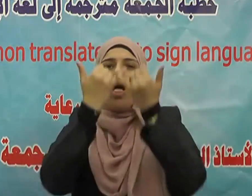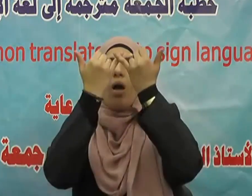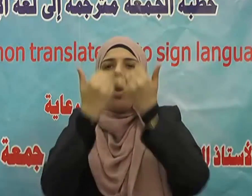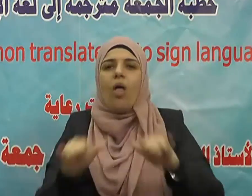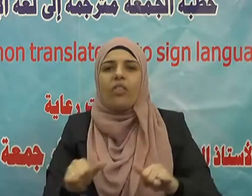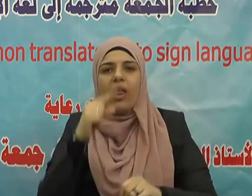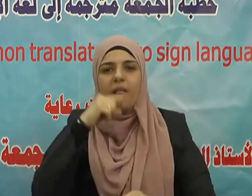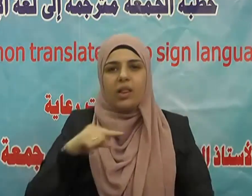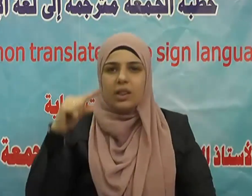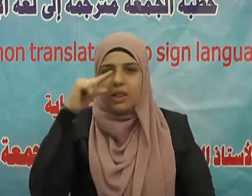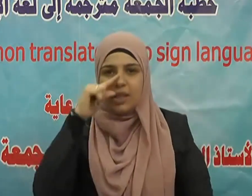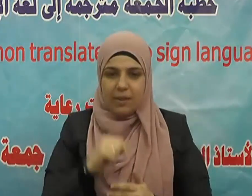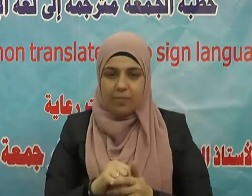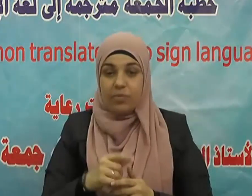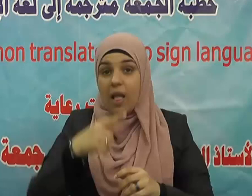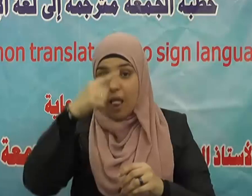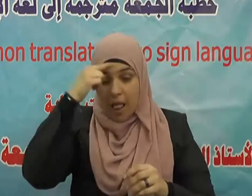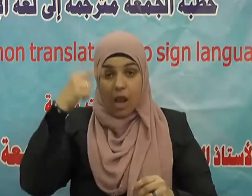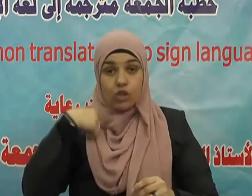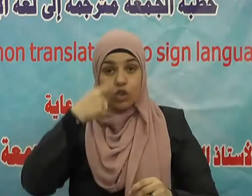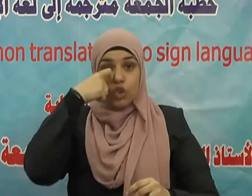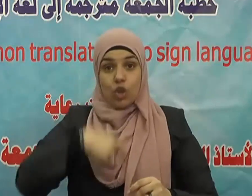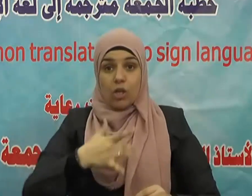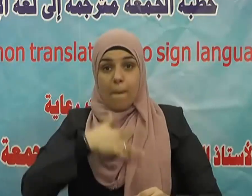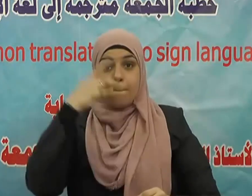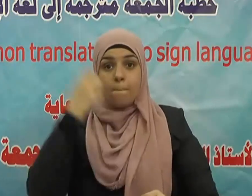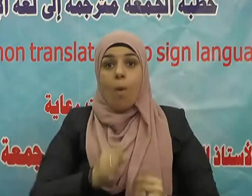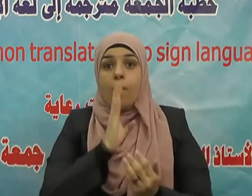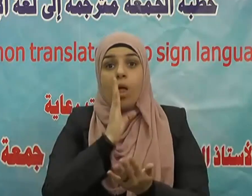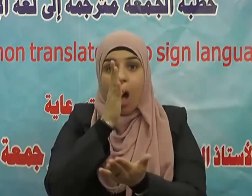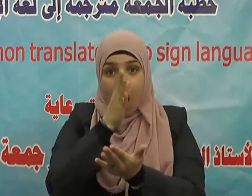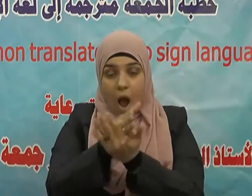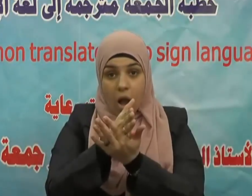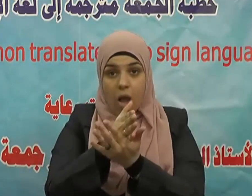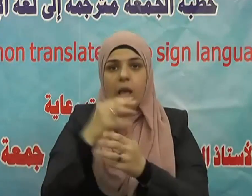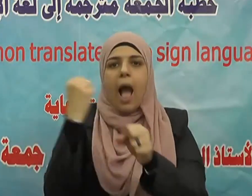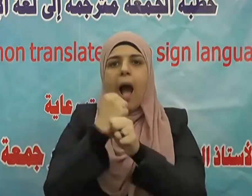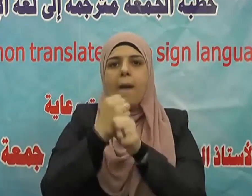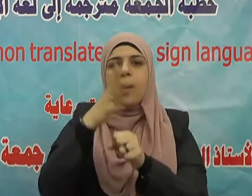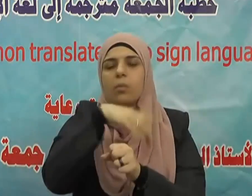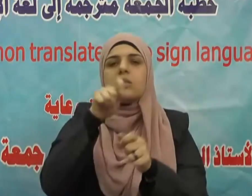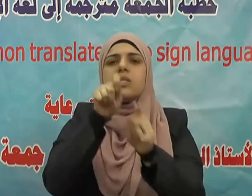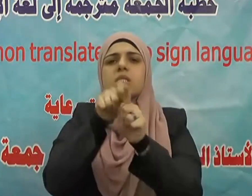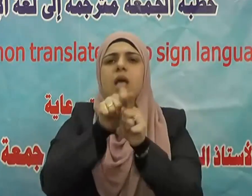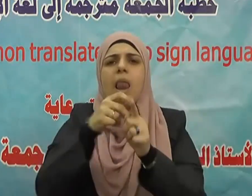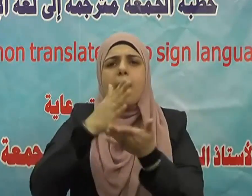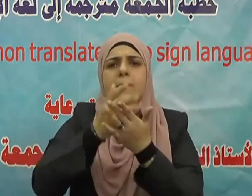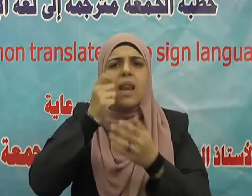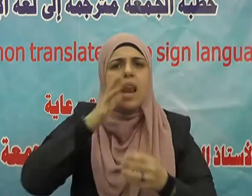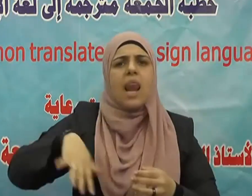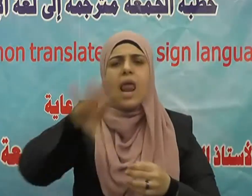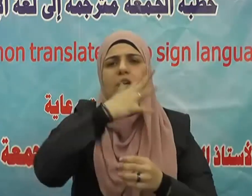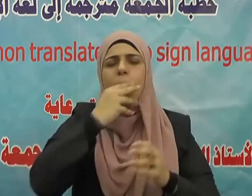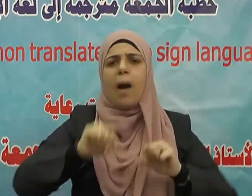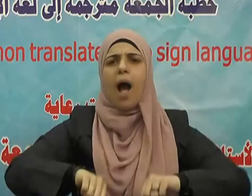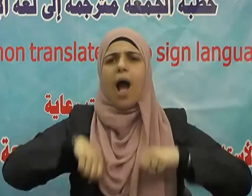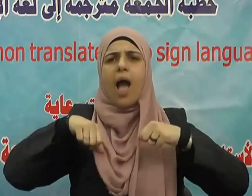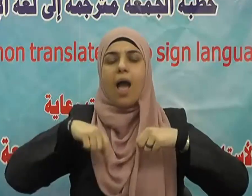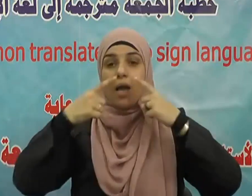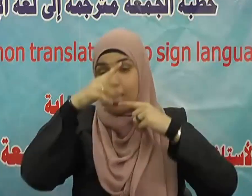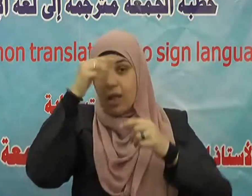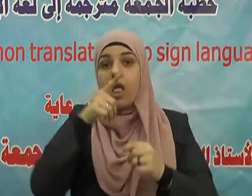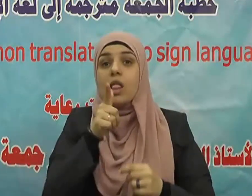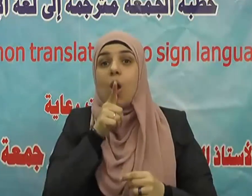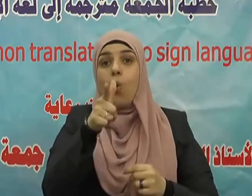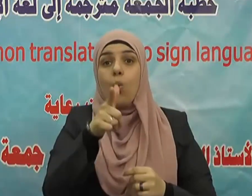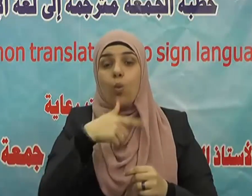الله قال إصلاح ذات البين وفساد ذات البين هي الحالقة فلا